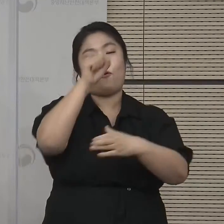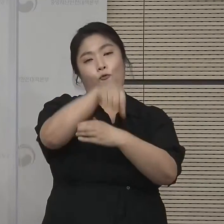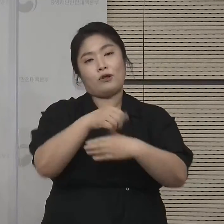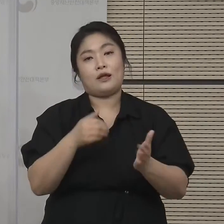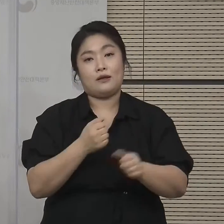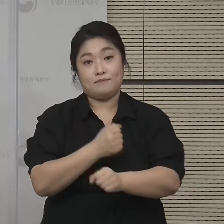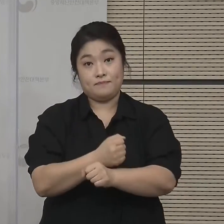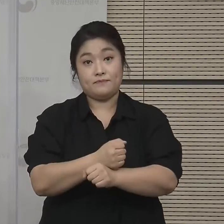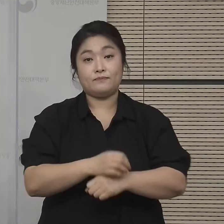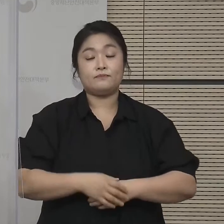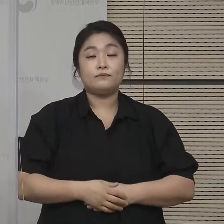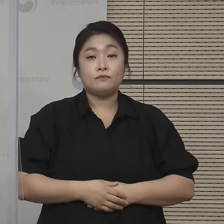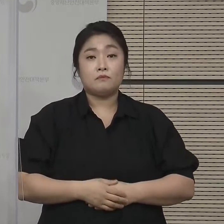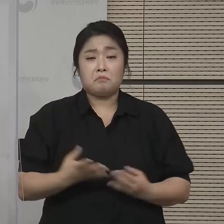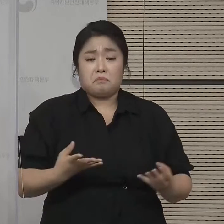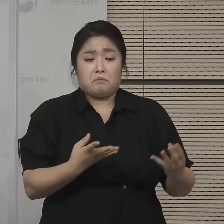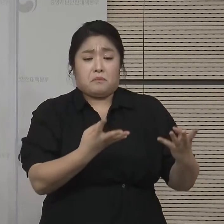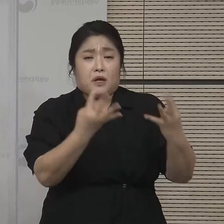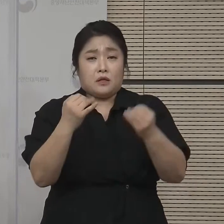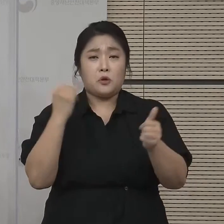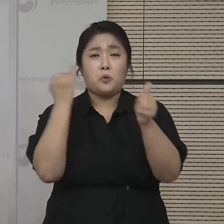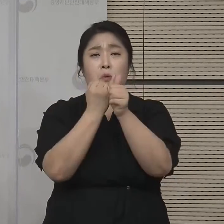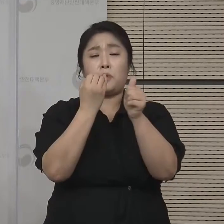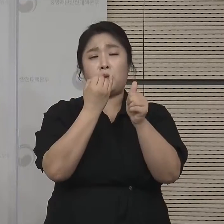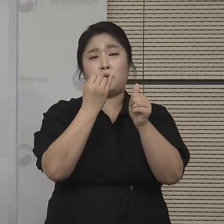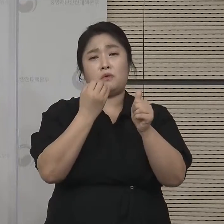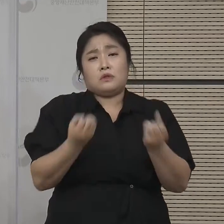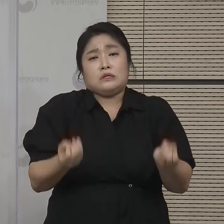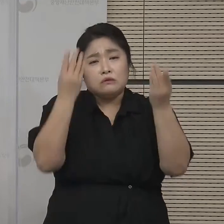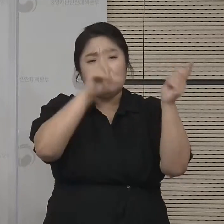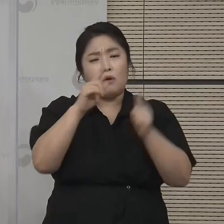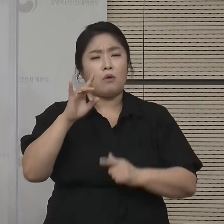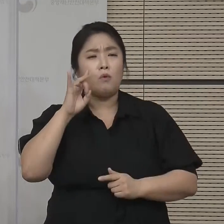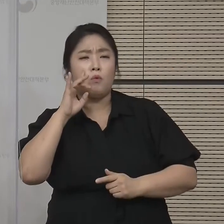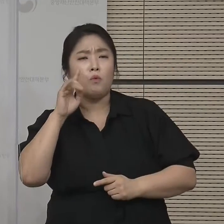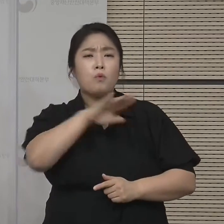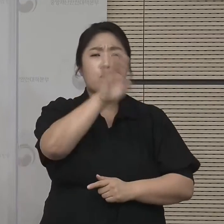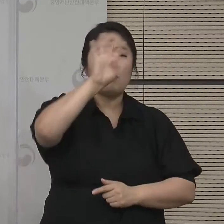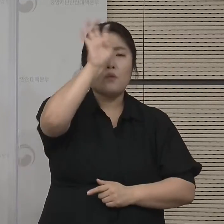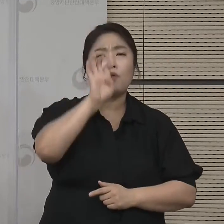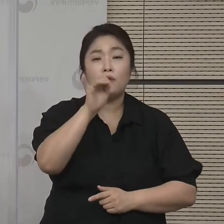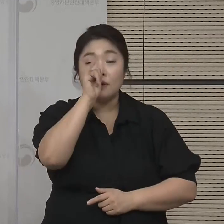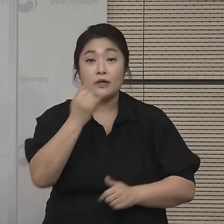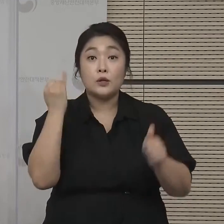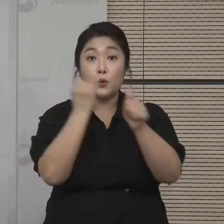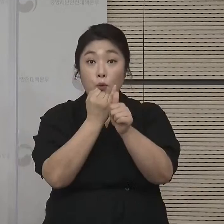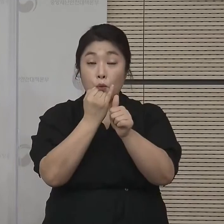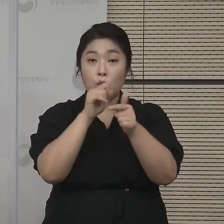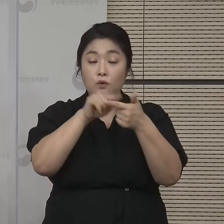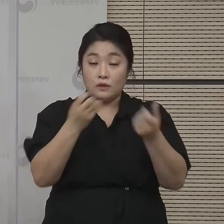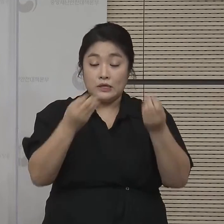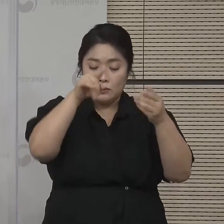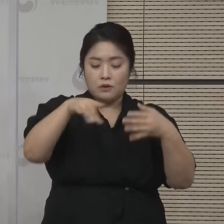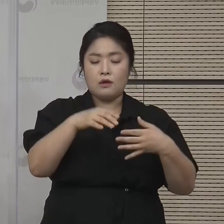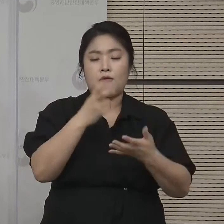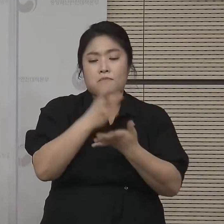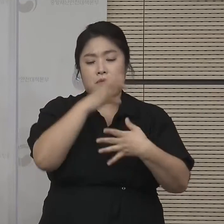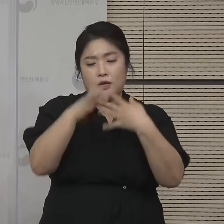많은 분들이 결혼식에 대해서 궁금증이 많으십니다. 결혼식의 방역주지도 단순화하고